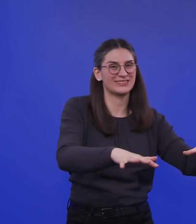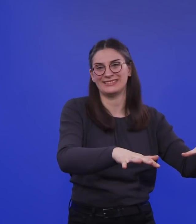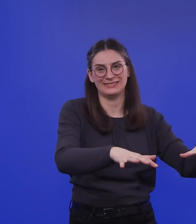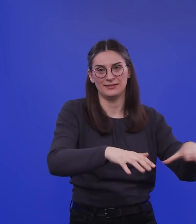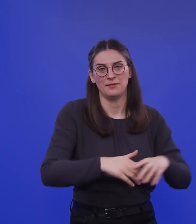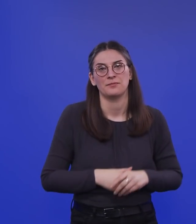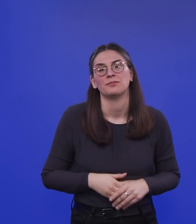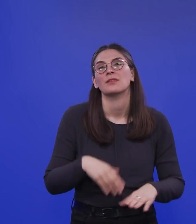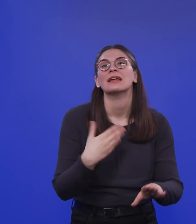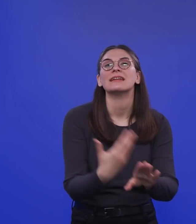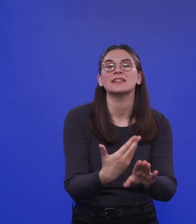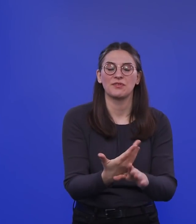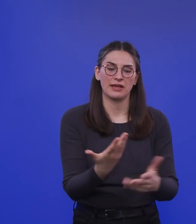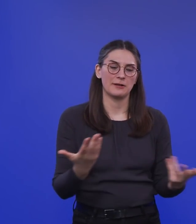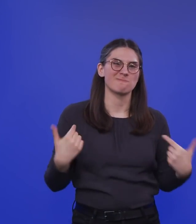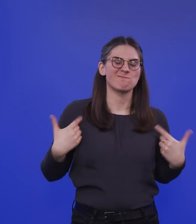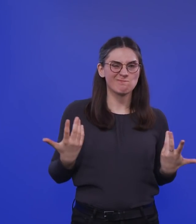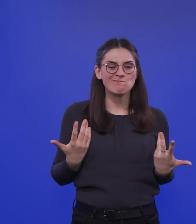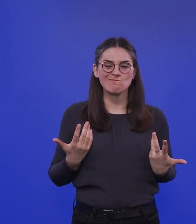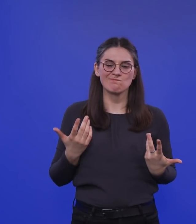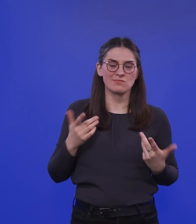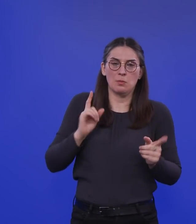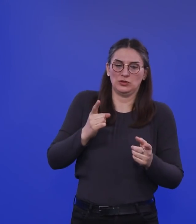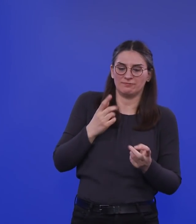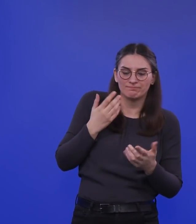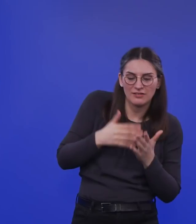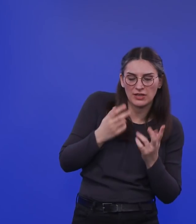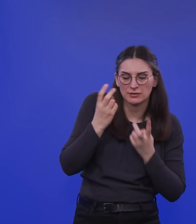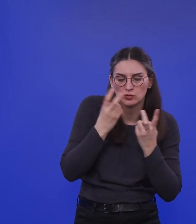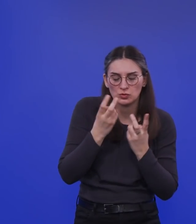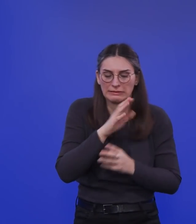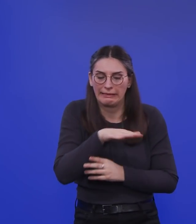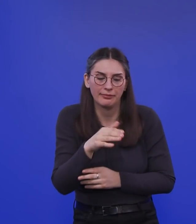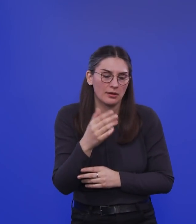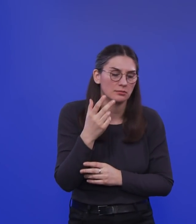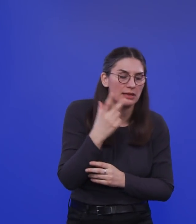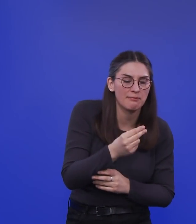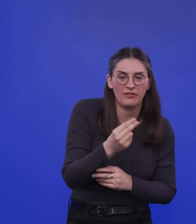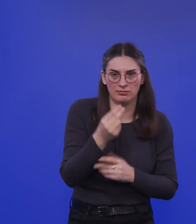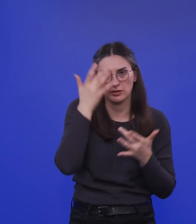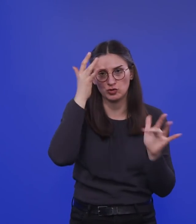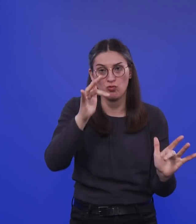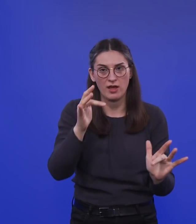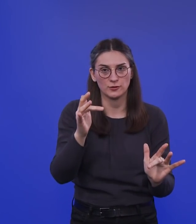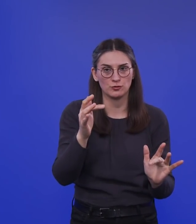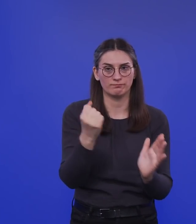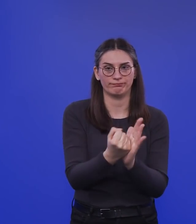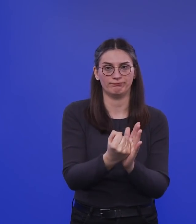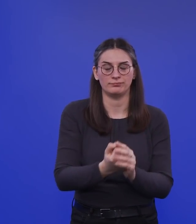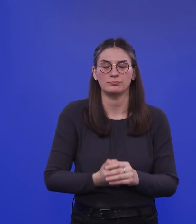ich, diese Möglichkeit unbedingt verfolgen, die Kinder zu impfen. Auch wegen natürlich Komplikationen, die